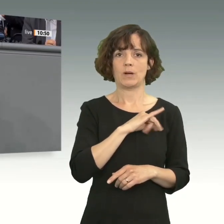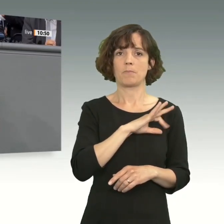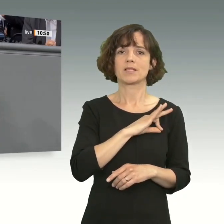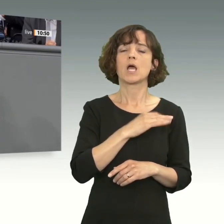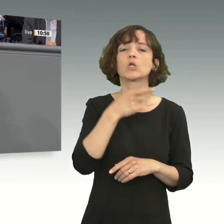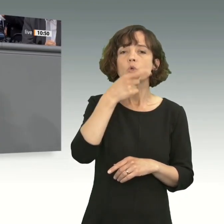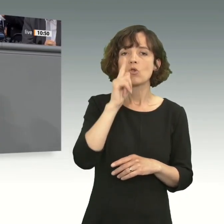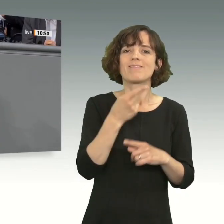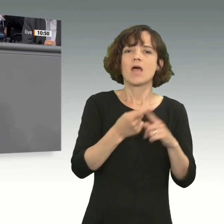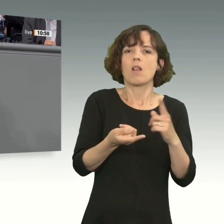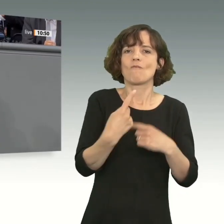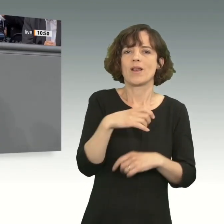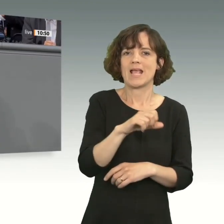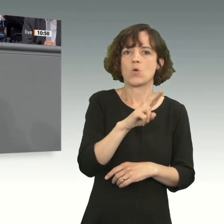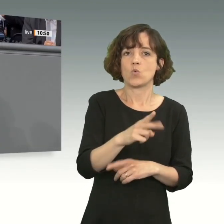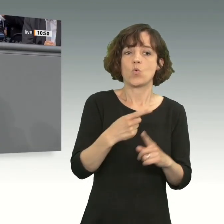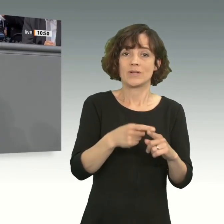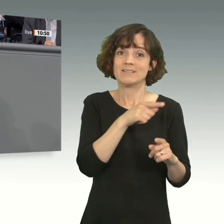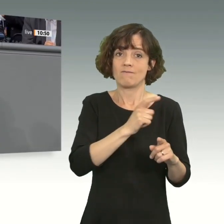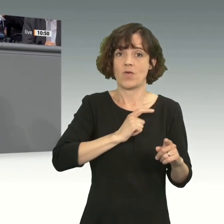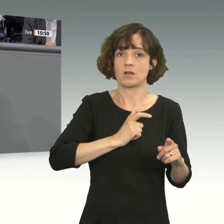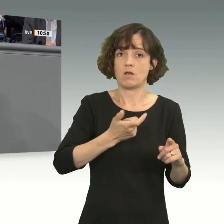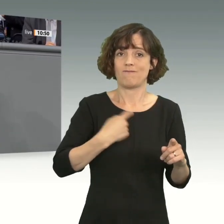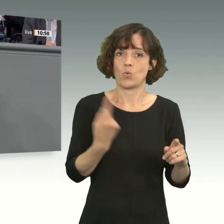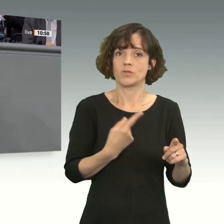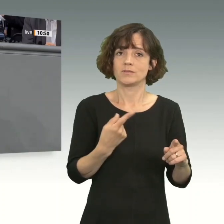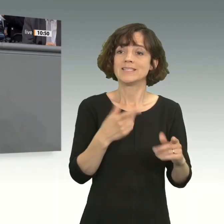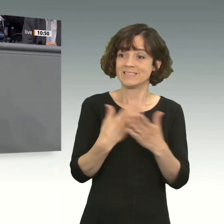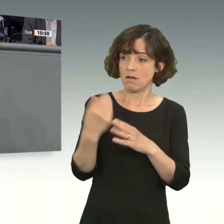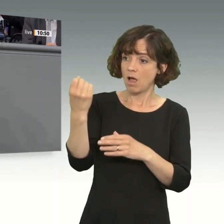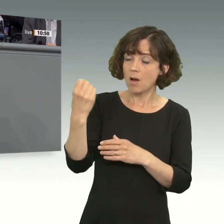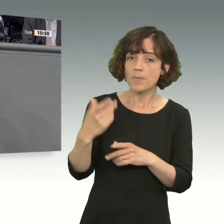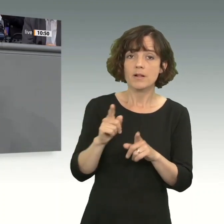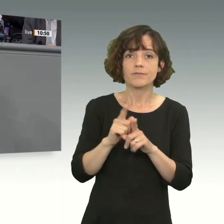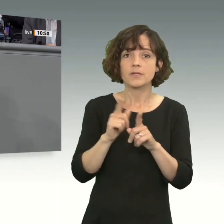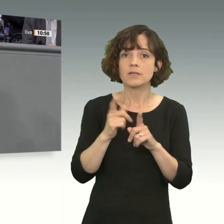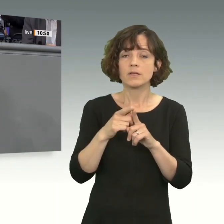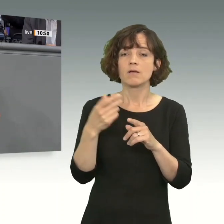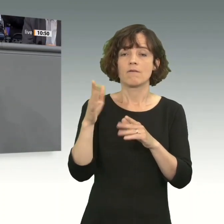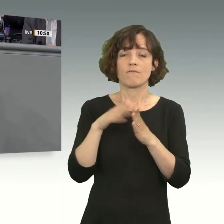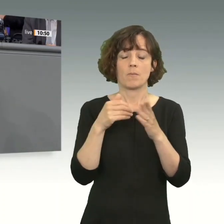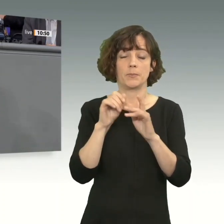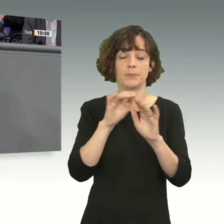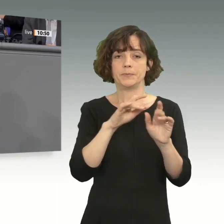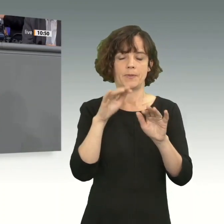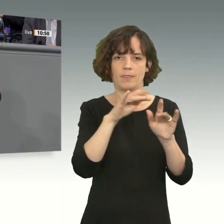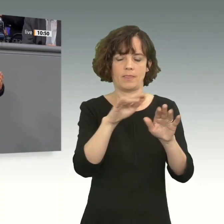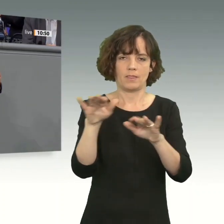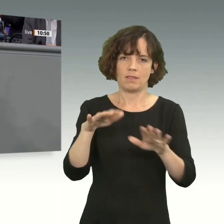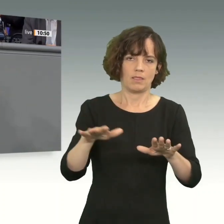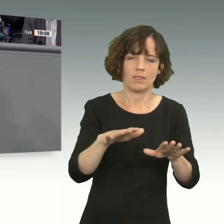dieser EU. Und auf uns wartet man auf in der EU. Und diese Ampel blinkt wieder mit allen Farben. Die SPD,